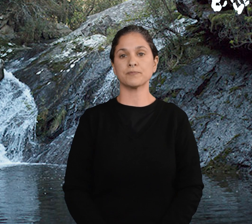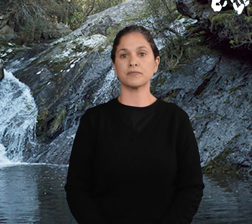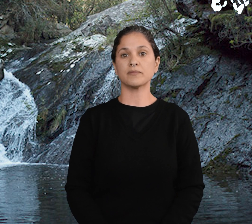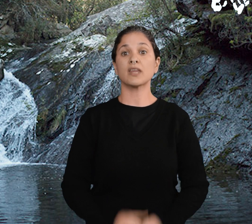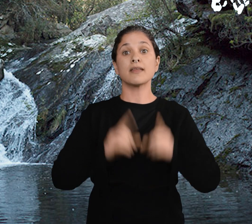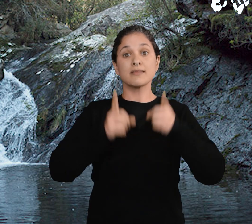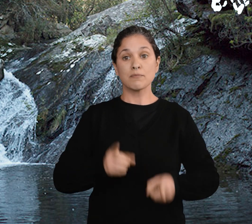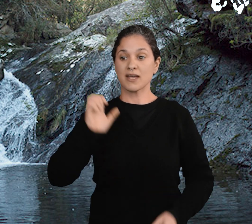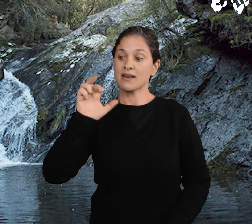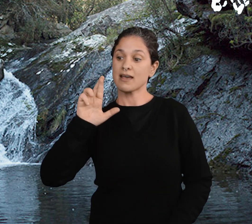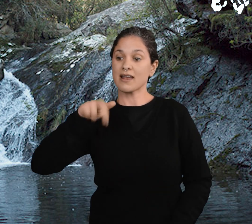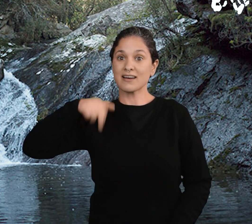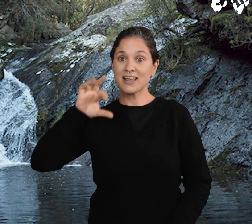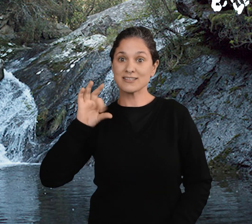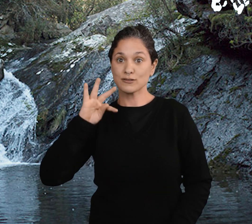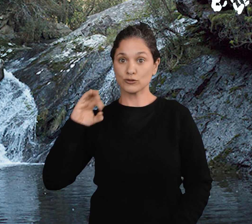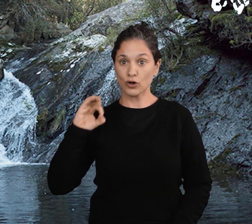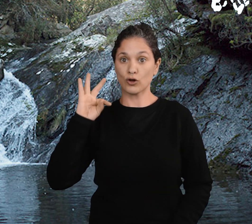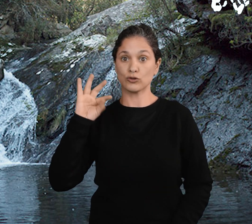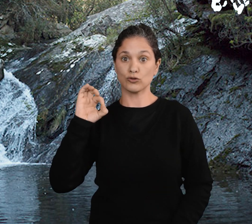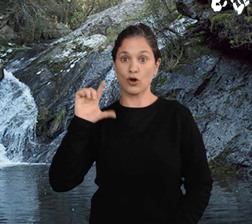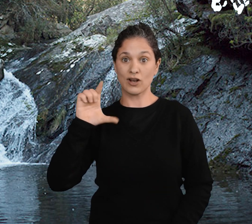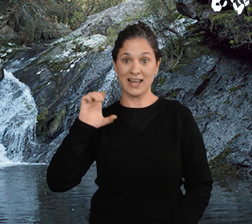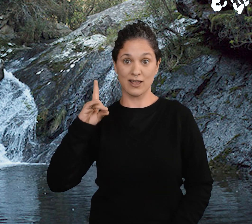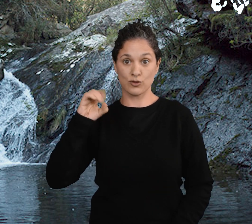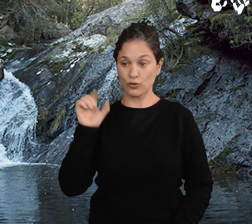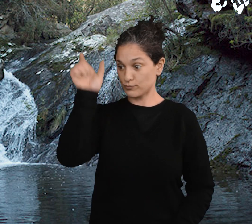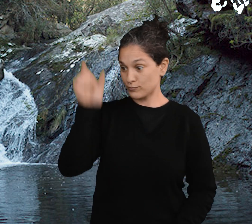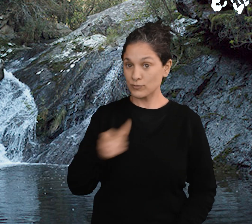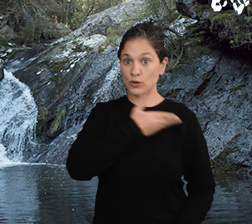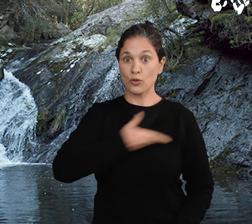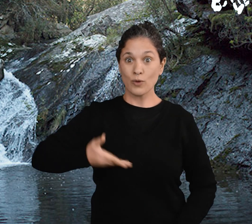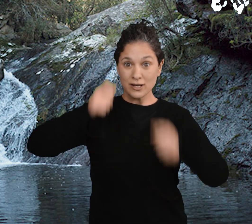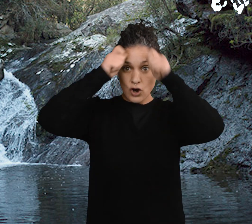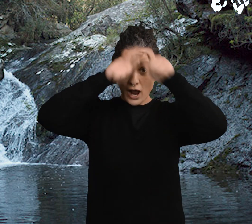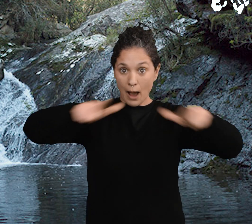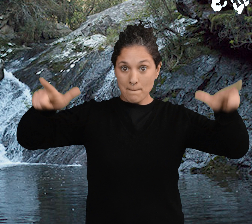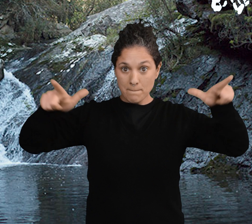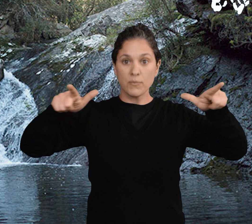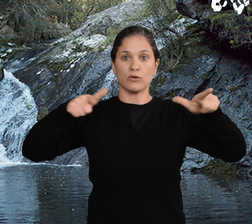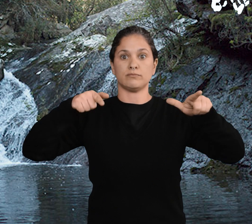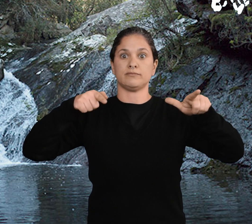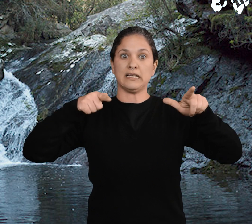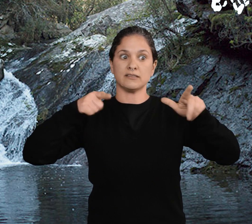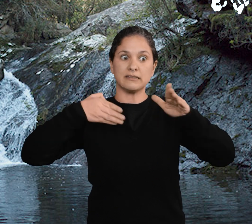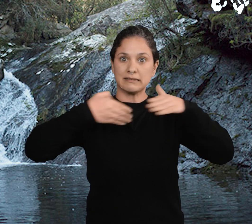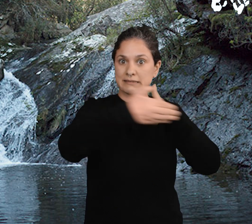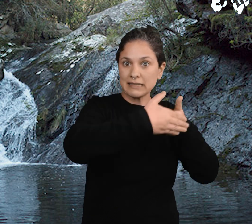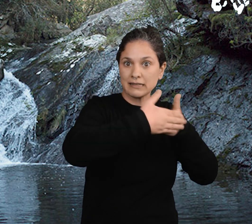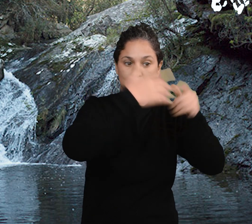A su vez, Ernesto Toledo, por cuyo campo se encuentra el acceso, tenía la misma meta que red